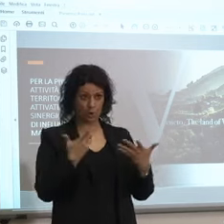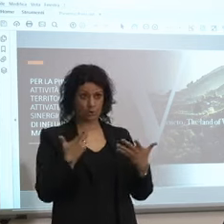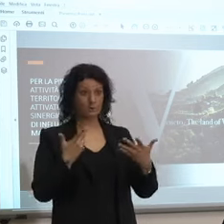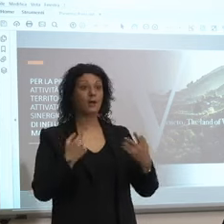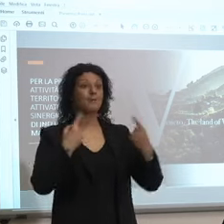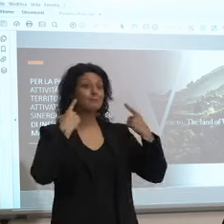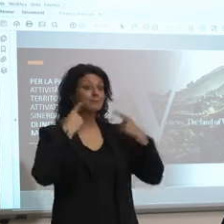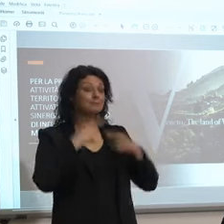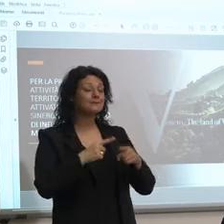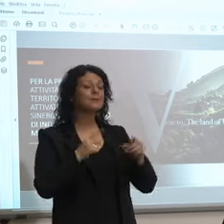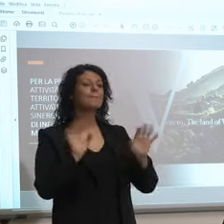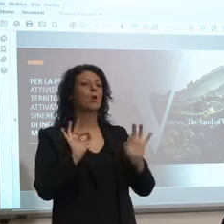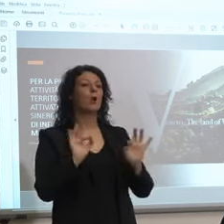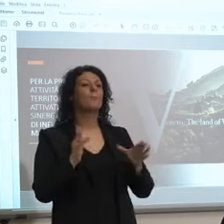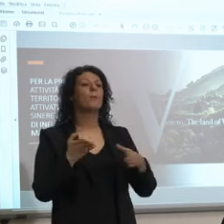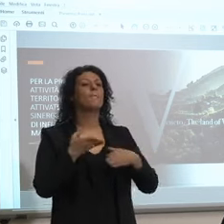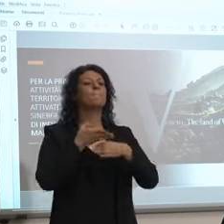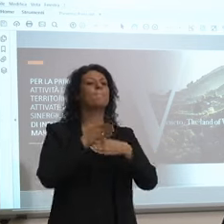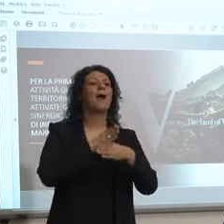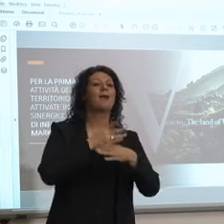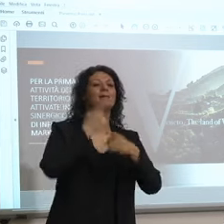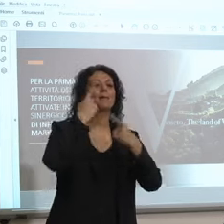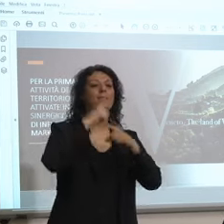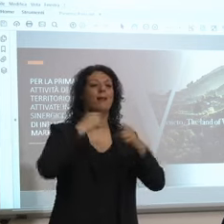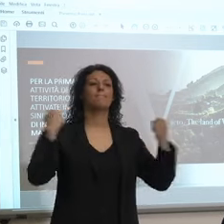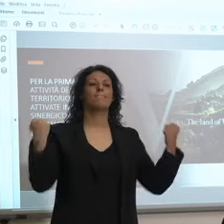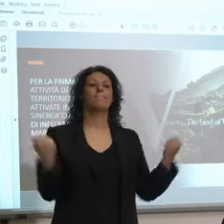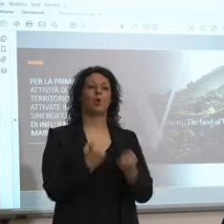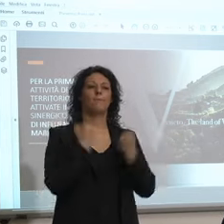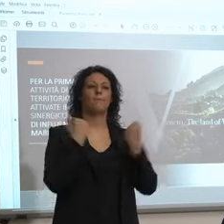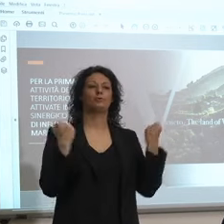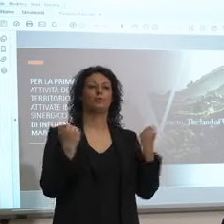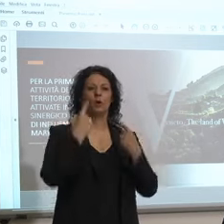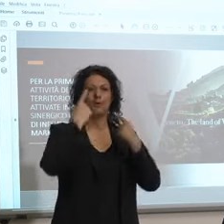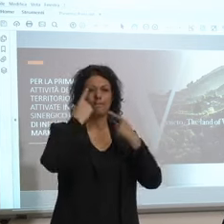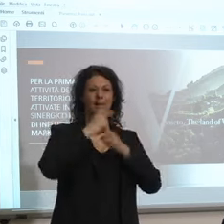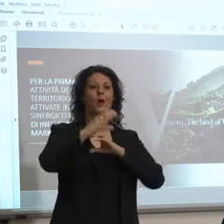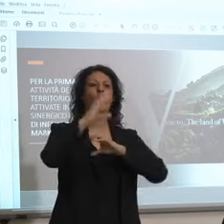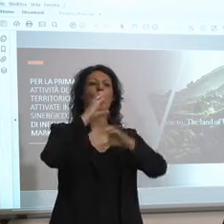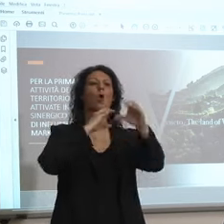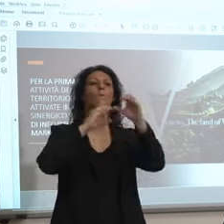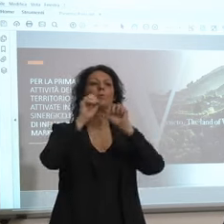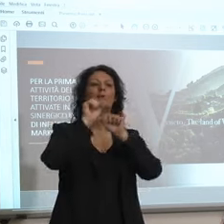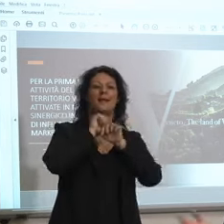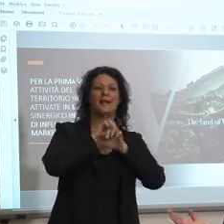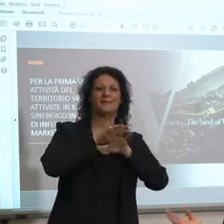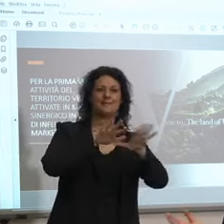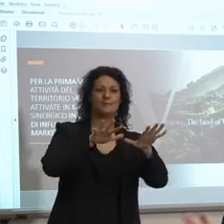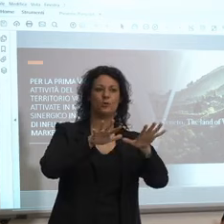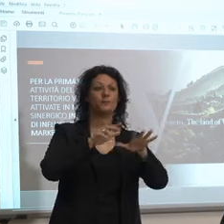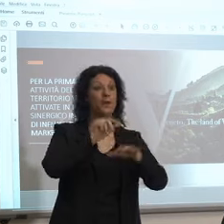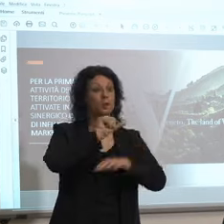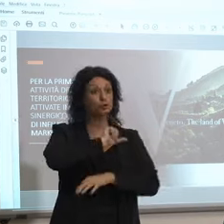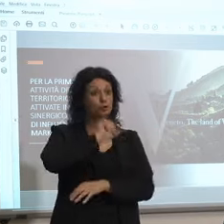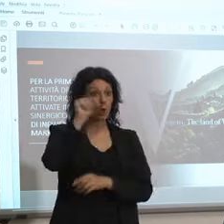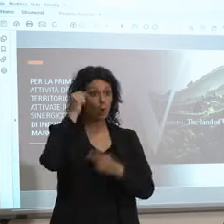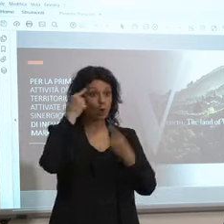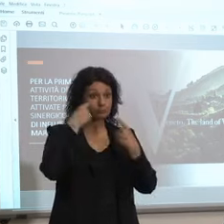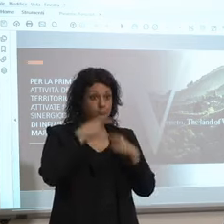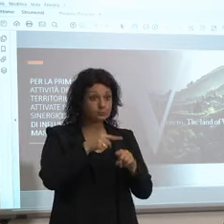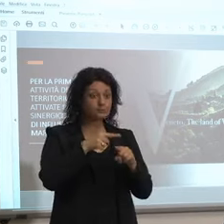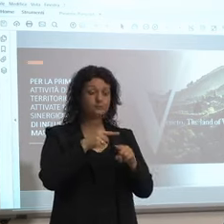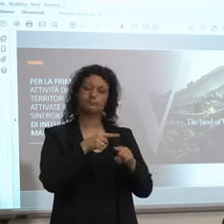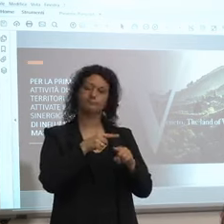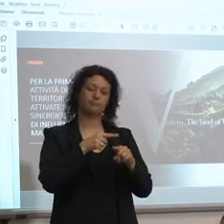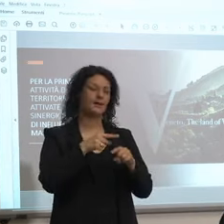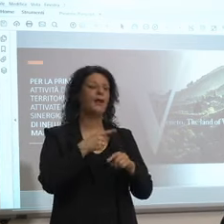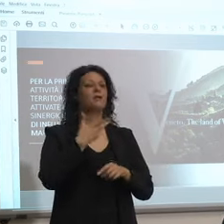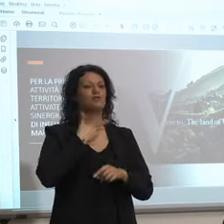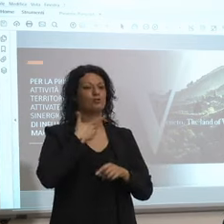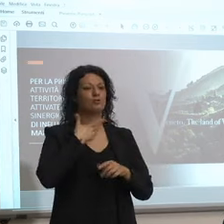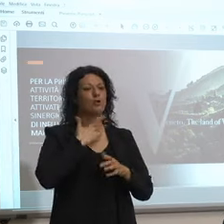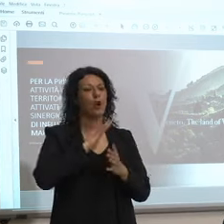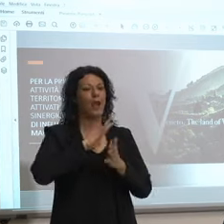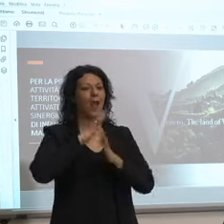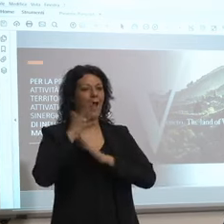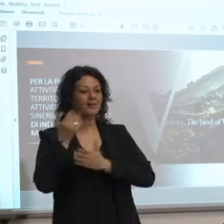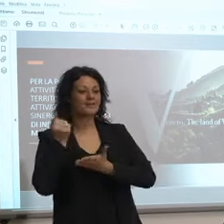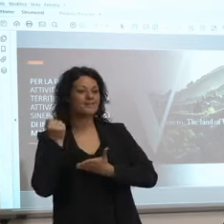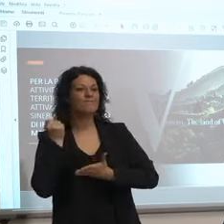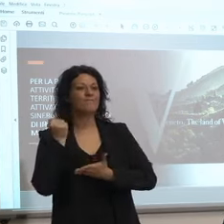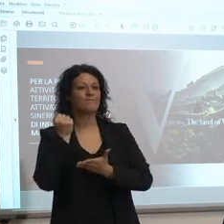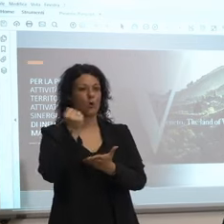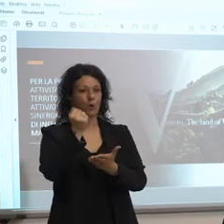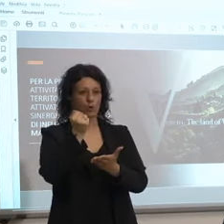comunicazione però non faremo solo queste attività qua noi abbiamo dei fondi PORFES importanti che col Presidente